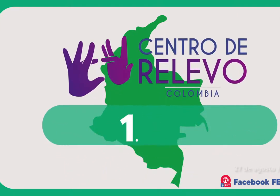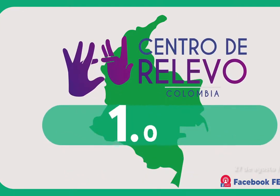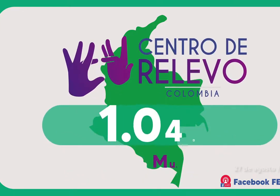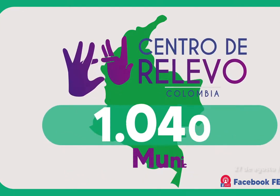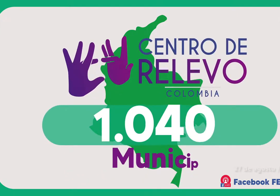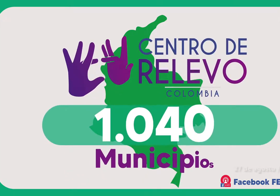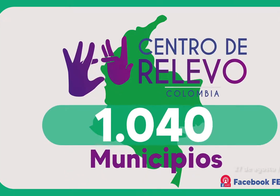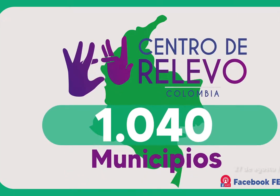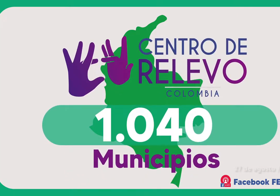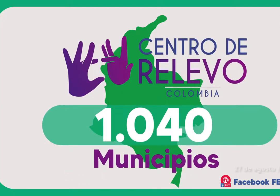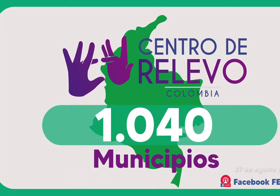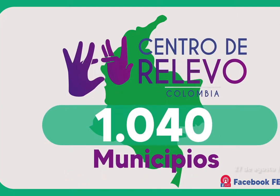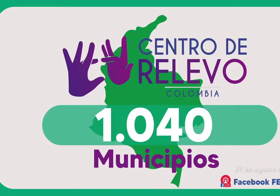1.040 municipios.